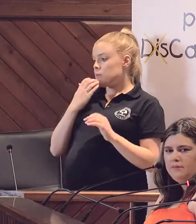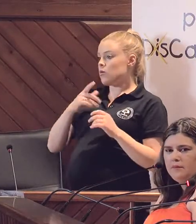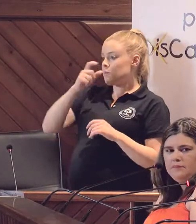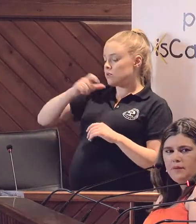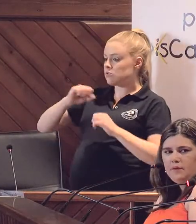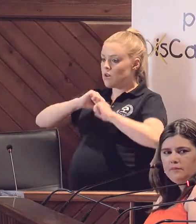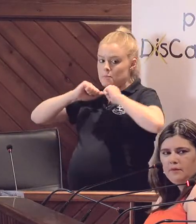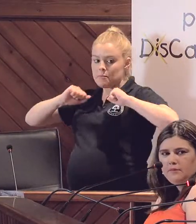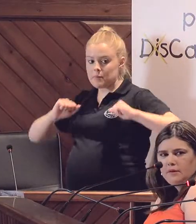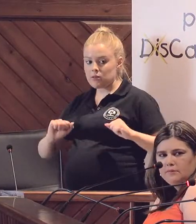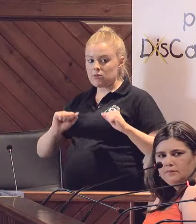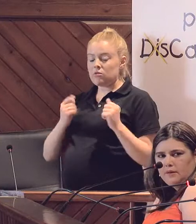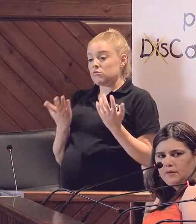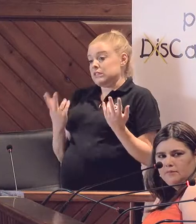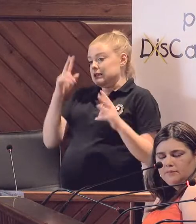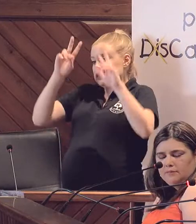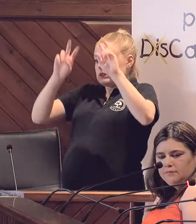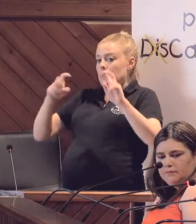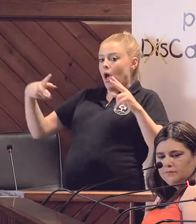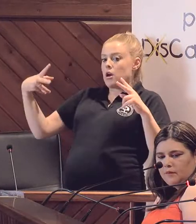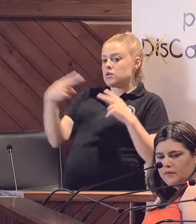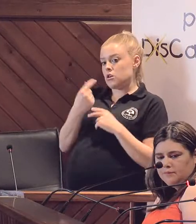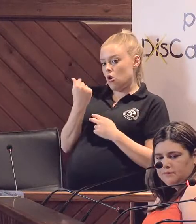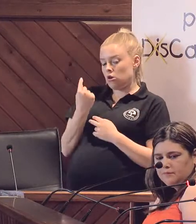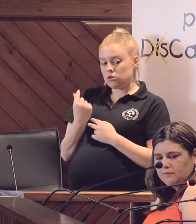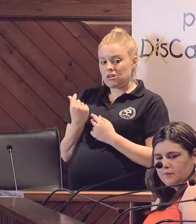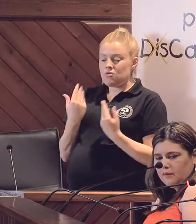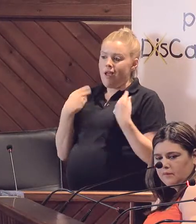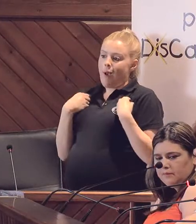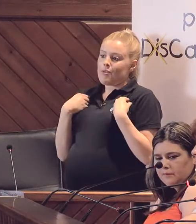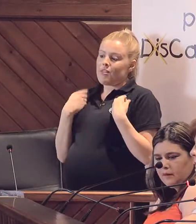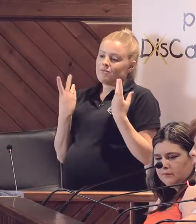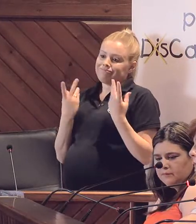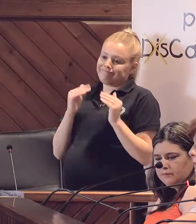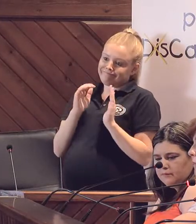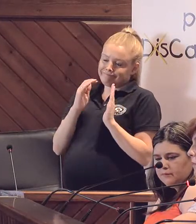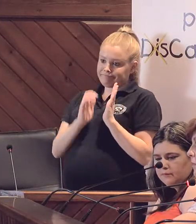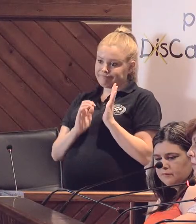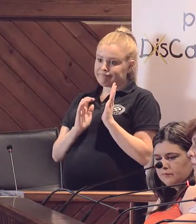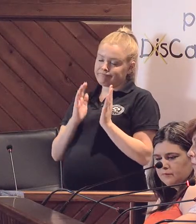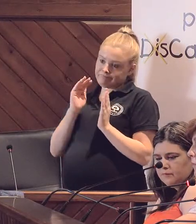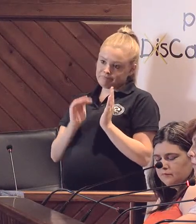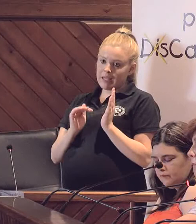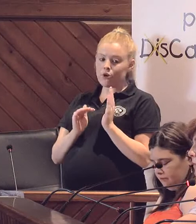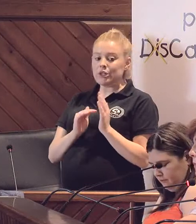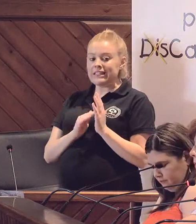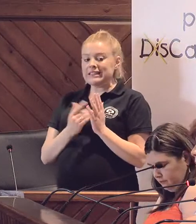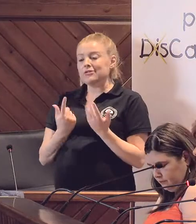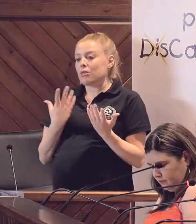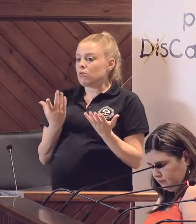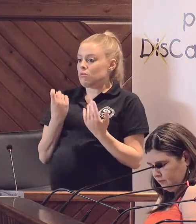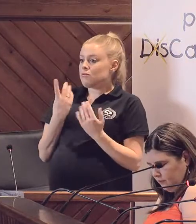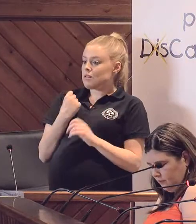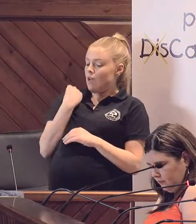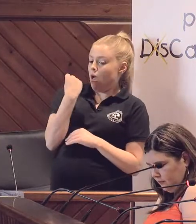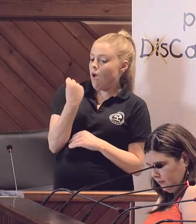ya sabemos que, a través de los recortes, pues llevan una vida un poquito más precaria y sería, pues, un apoyo siempre